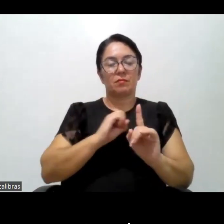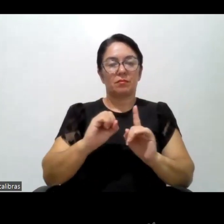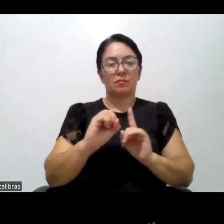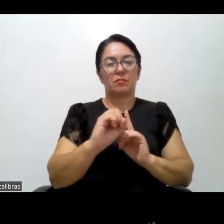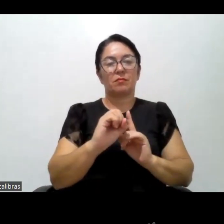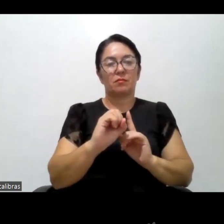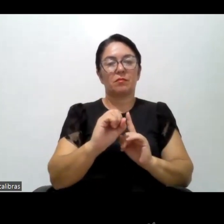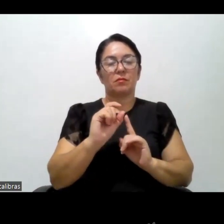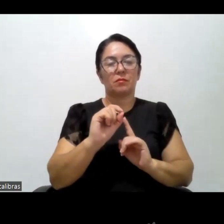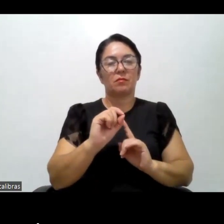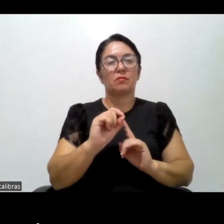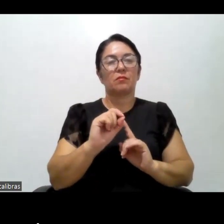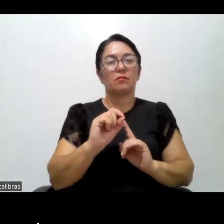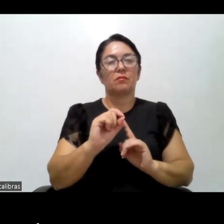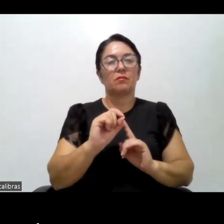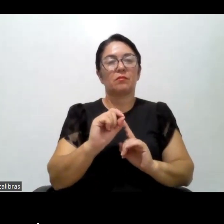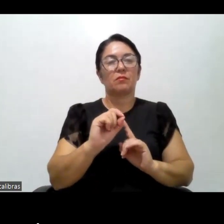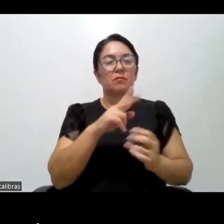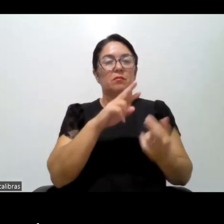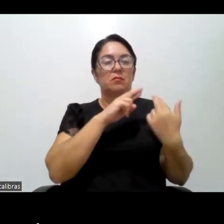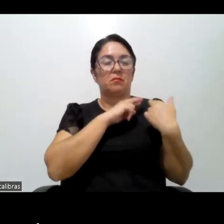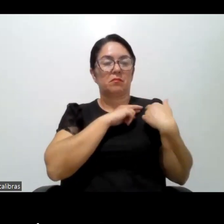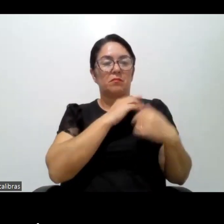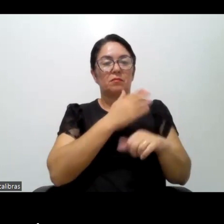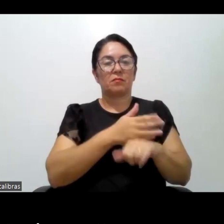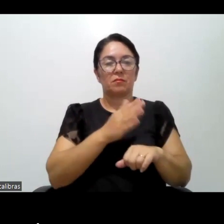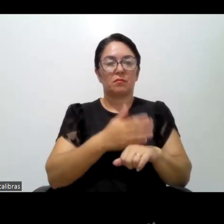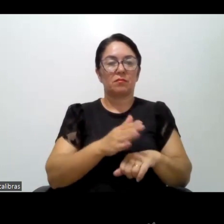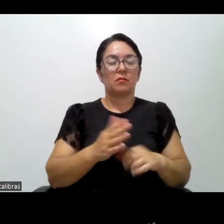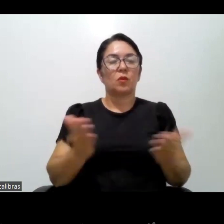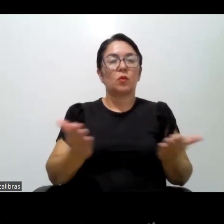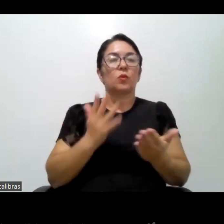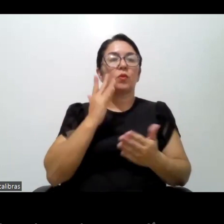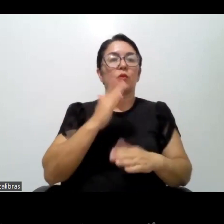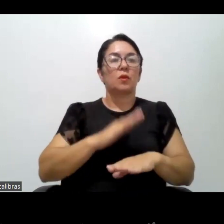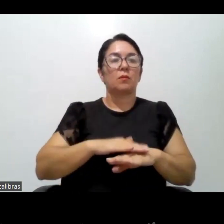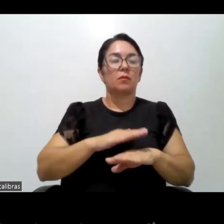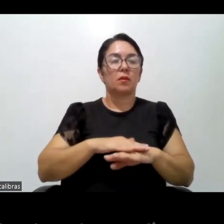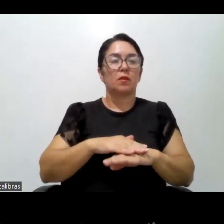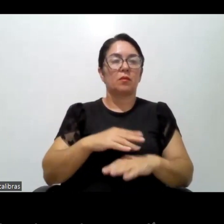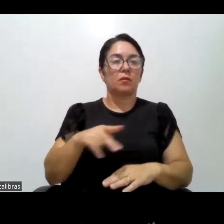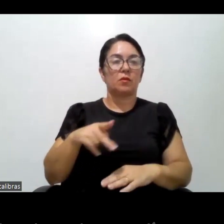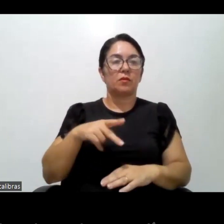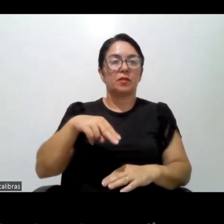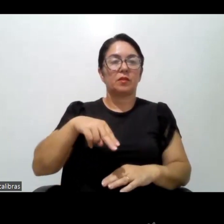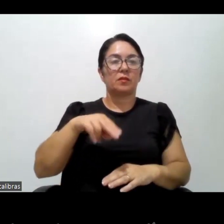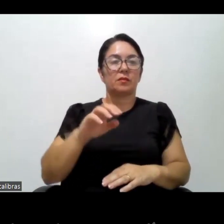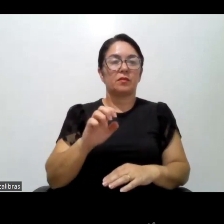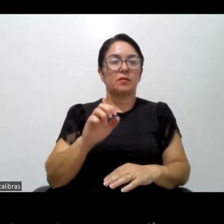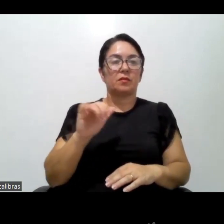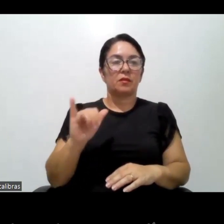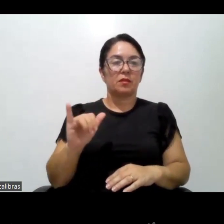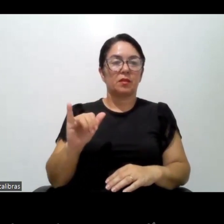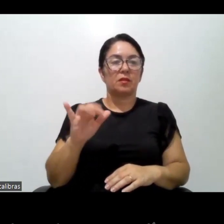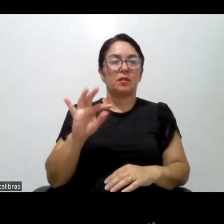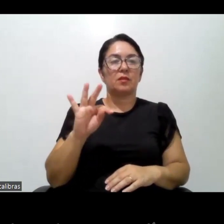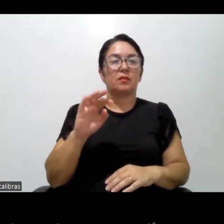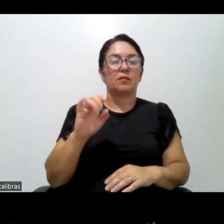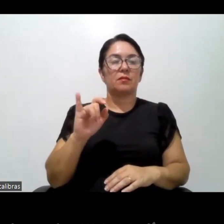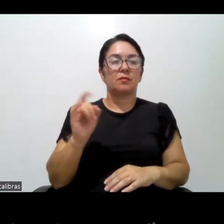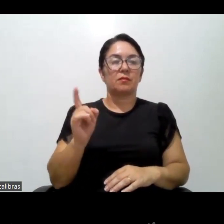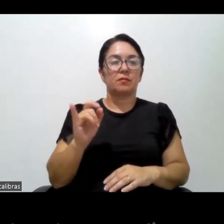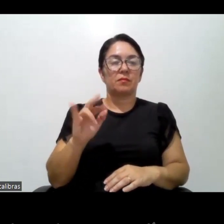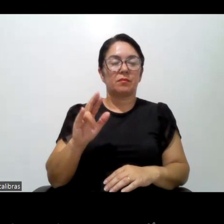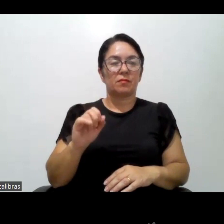Básica. Quem vai falar conosco hoje é o professor Ney Luiz Teixeira de Almeida, assistente social,